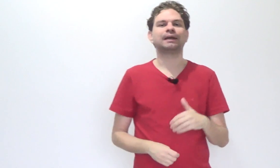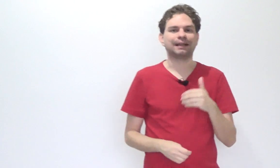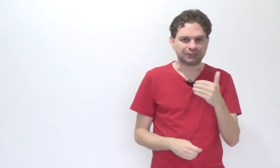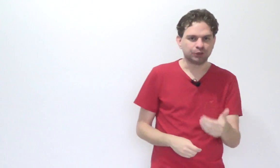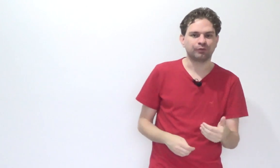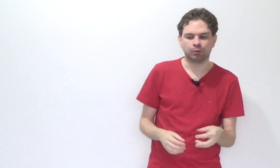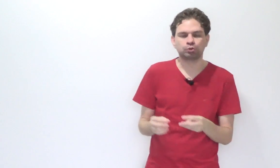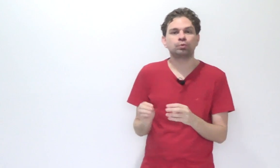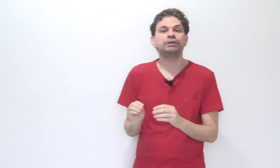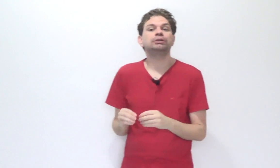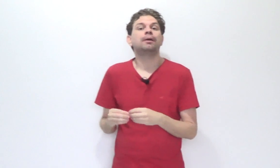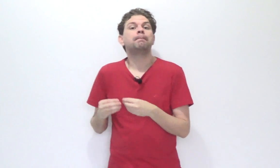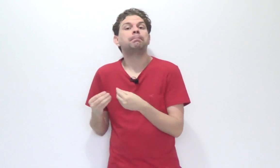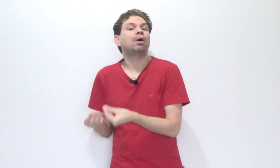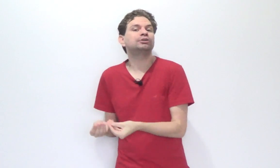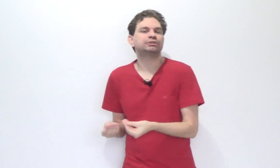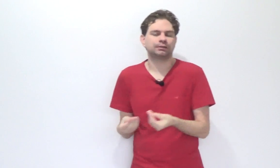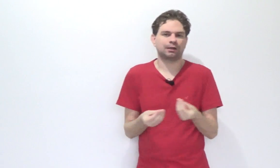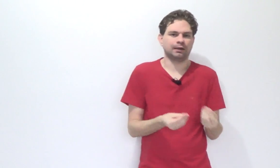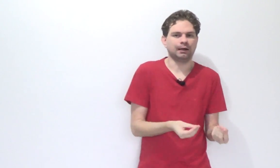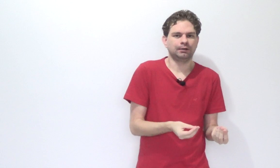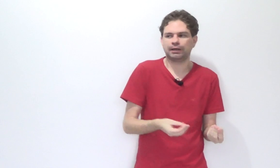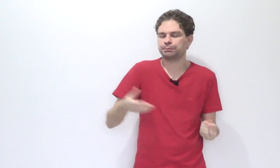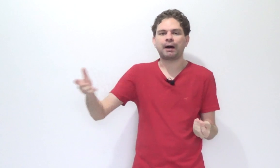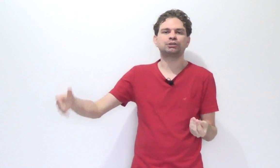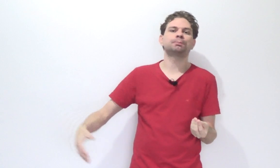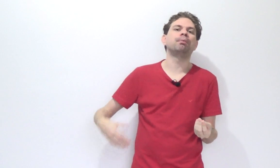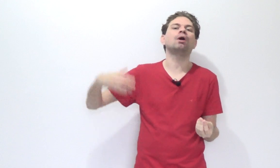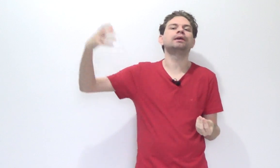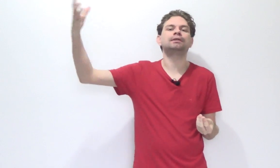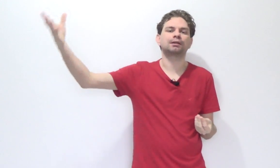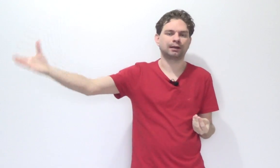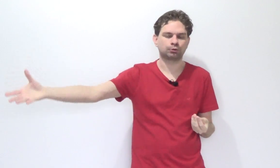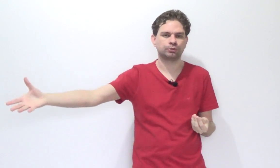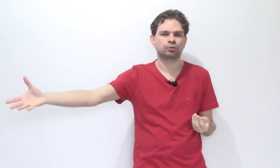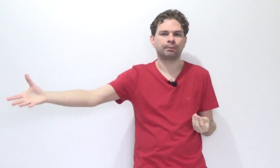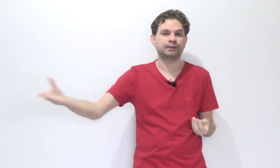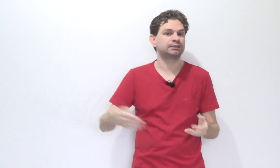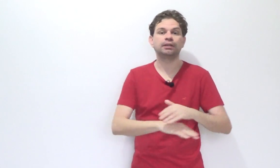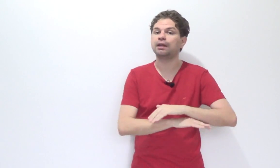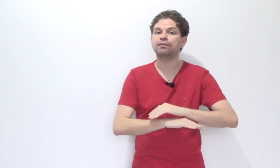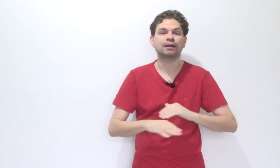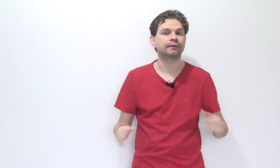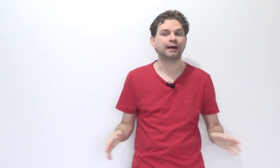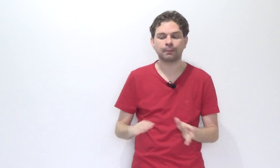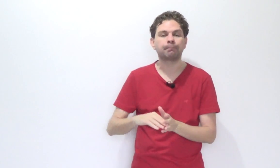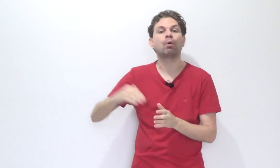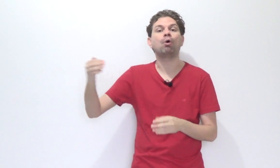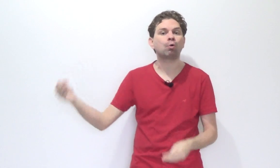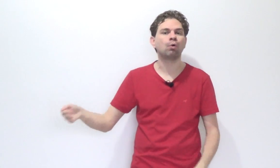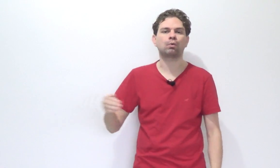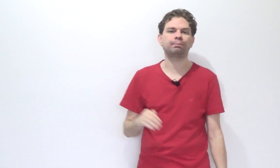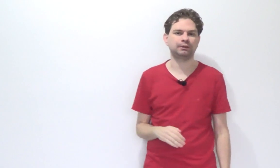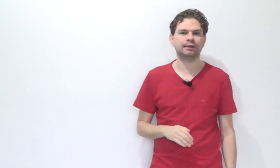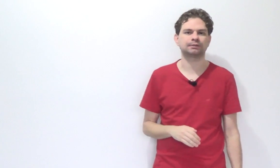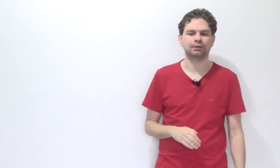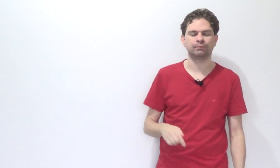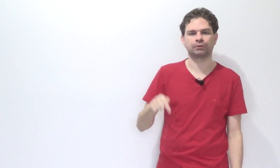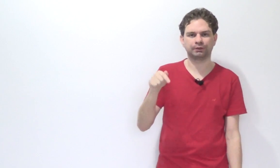relativa, o juiz pode se declarar. E as partes podem declarar o juiz incompetente. Se ninguém falar nada, prorrogou a competência. Então, a